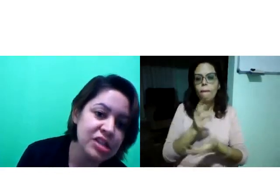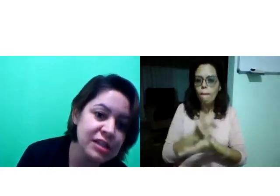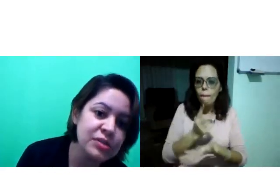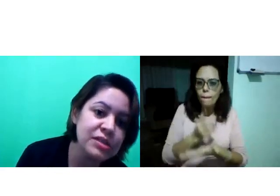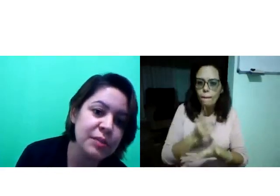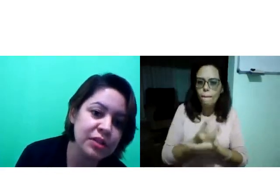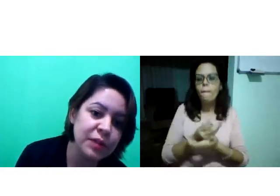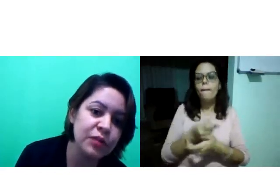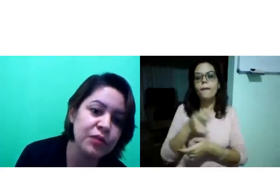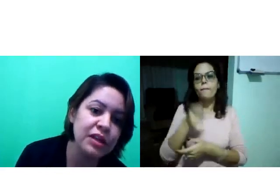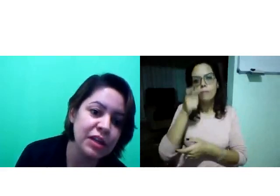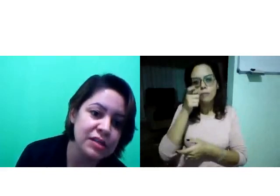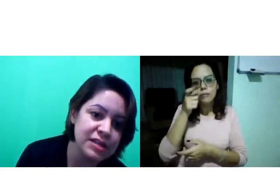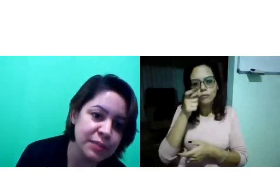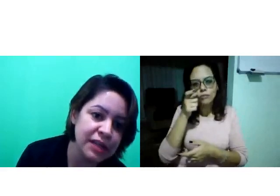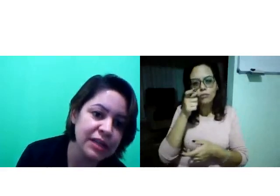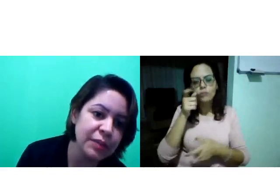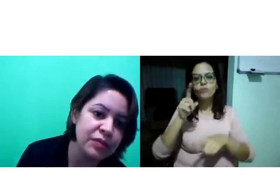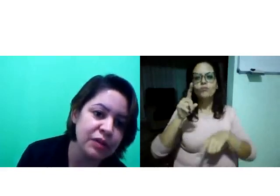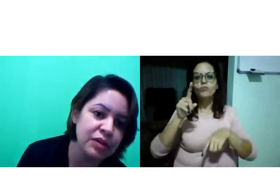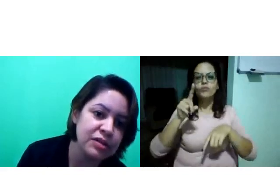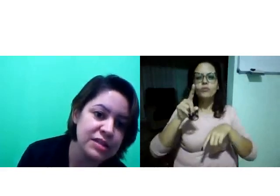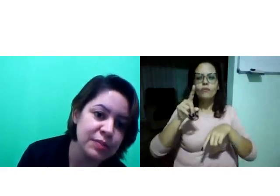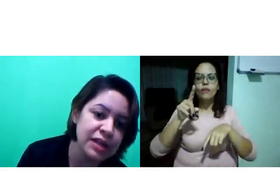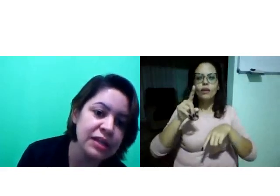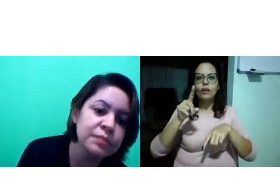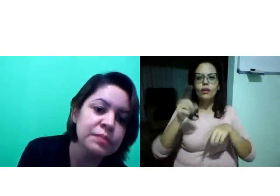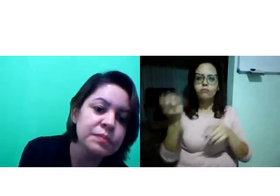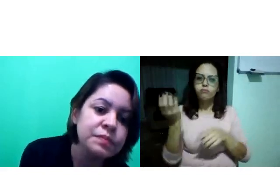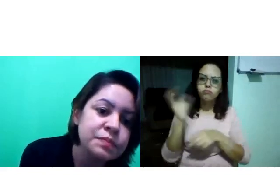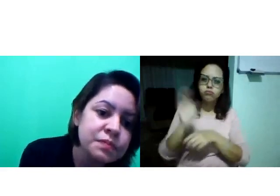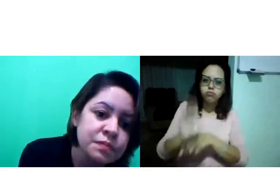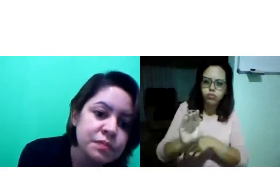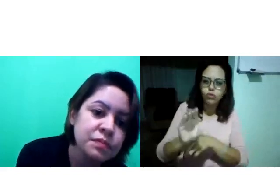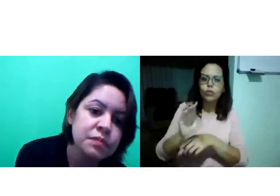Então, nós já estamos caminhando para o fim da nossa disciplina, né? Para o final da nossa disciplina.